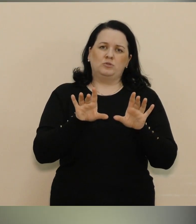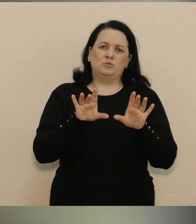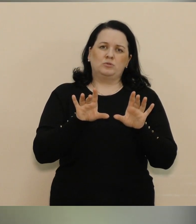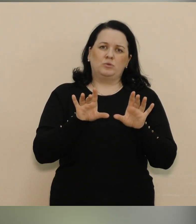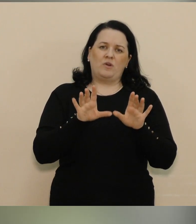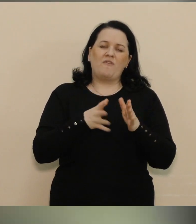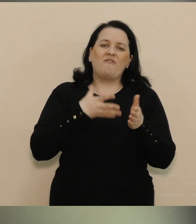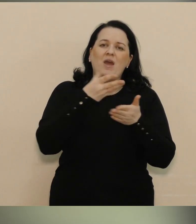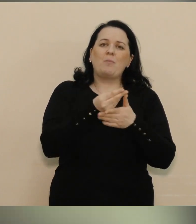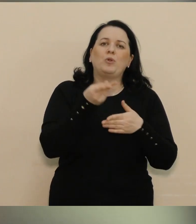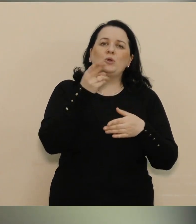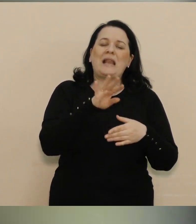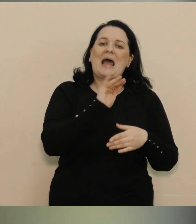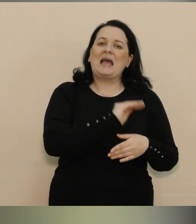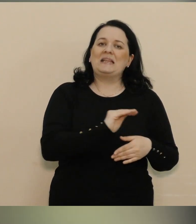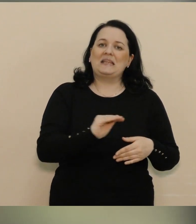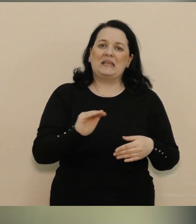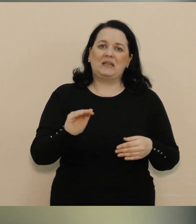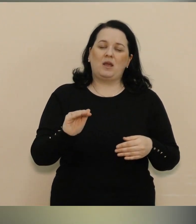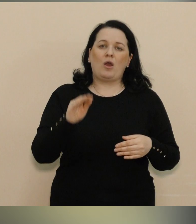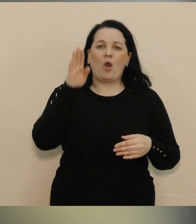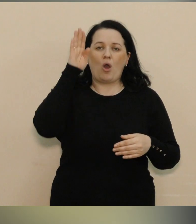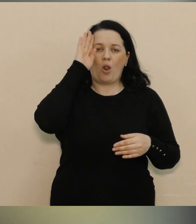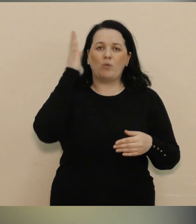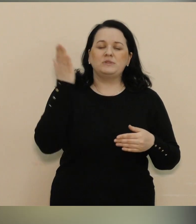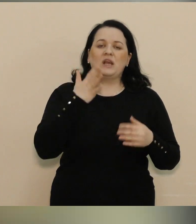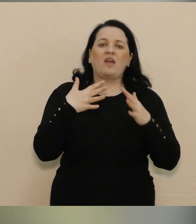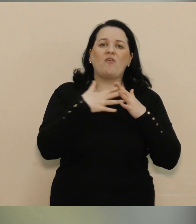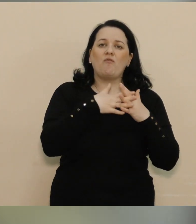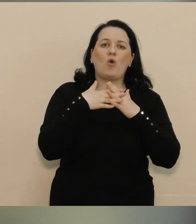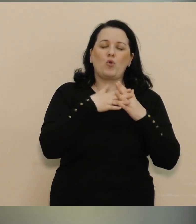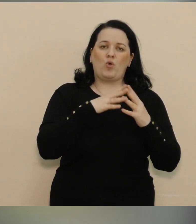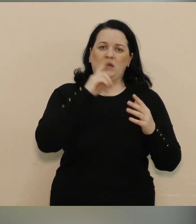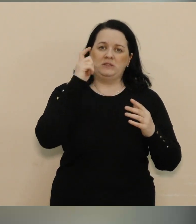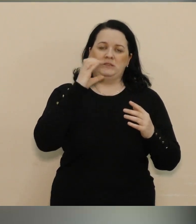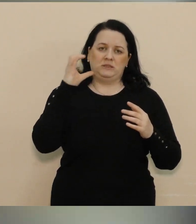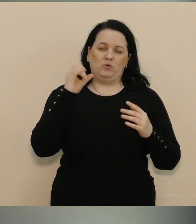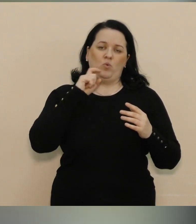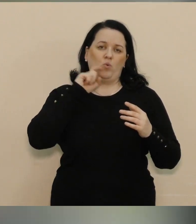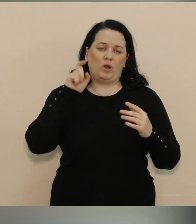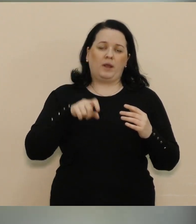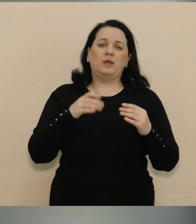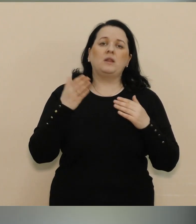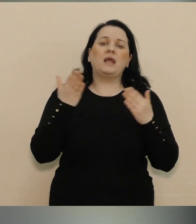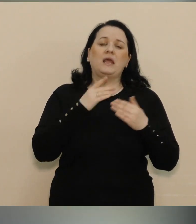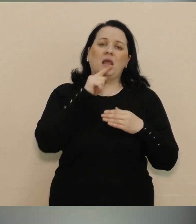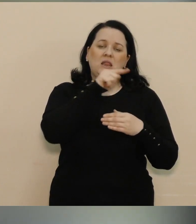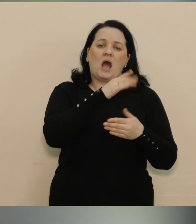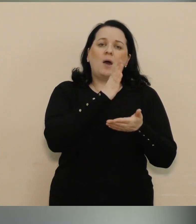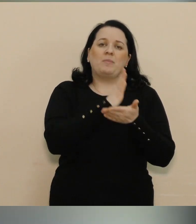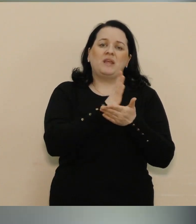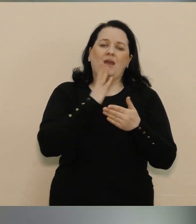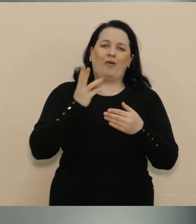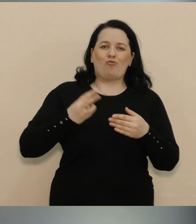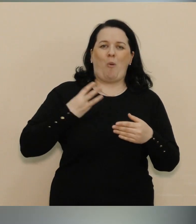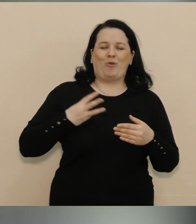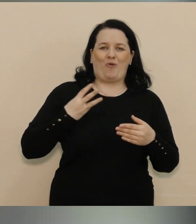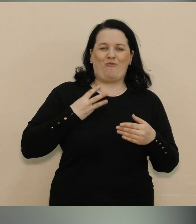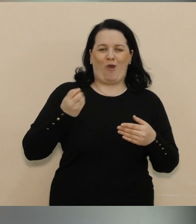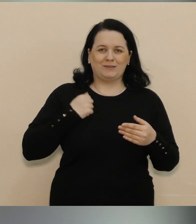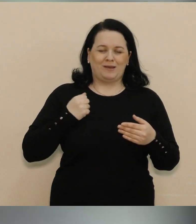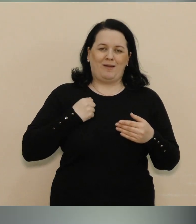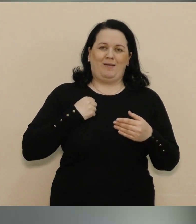виплату для дітей, хлопців, які воюють в Збройних Силах України, які там є в добровольцях.